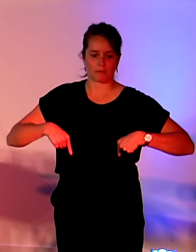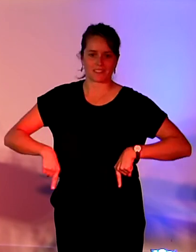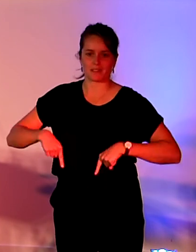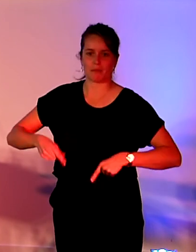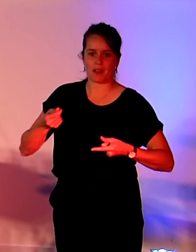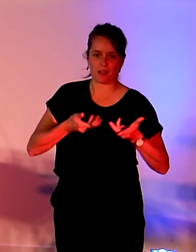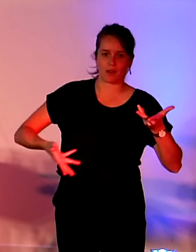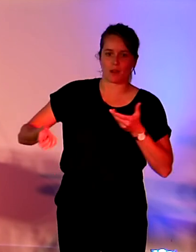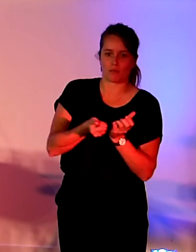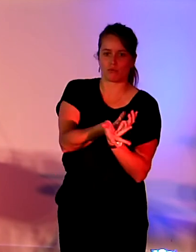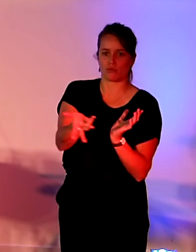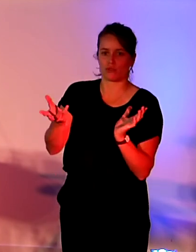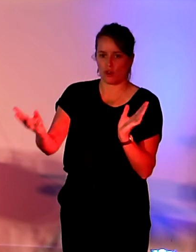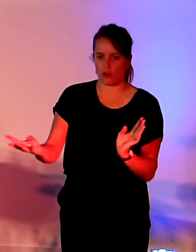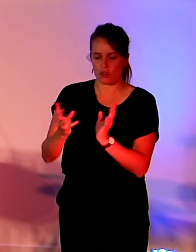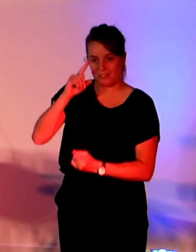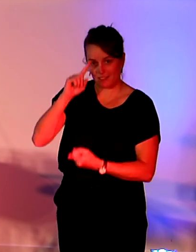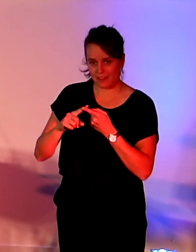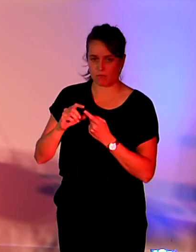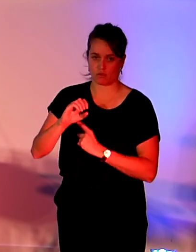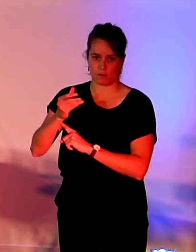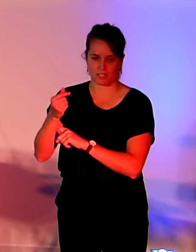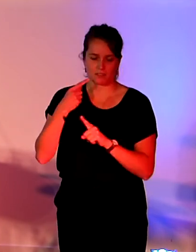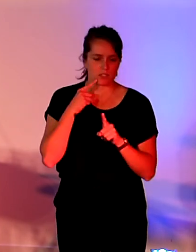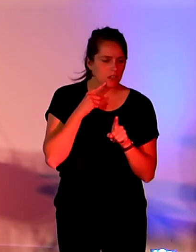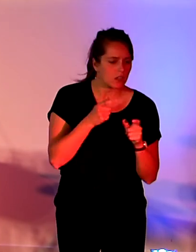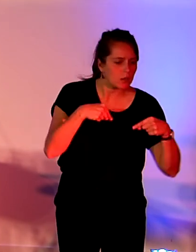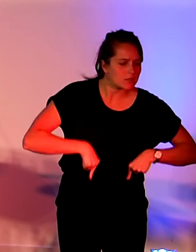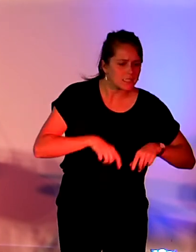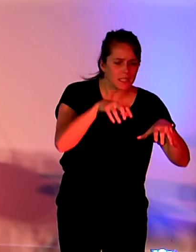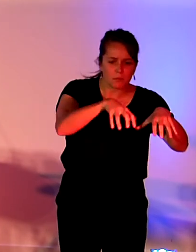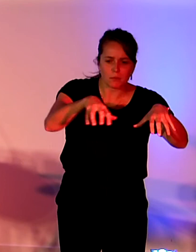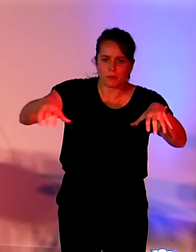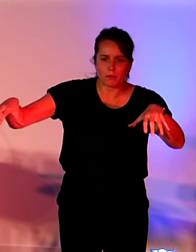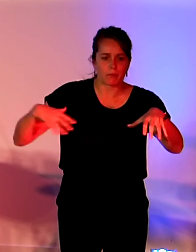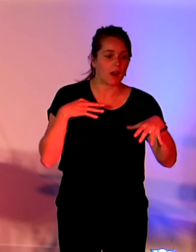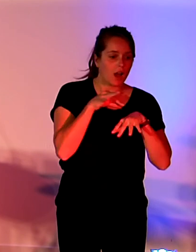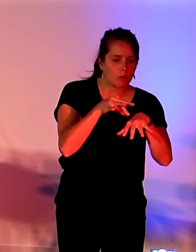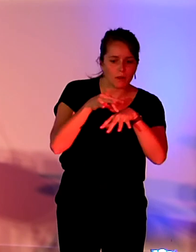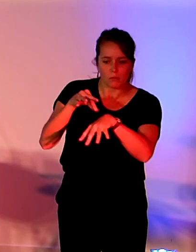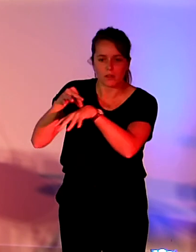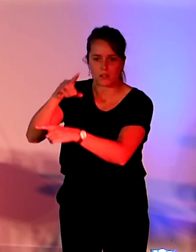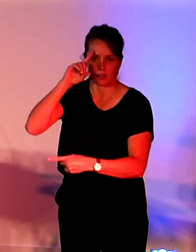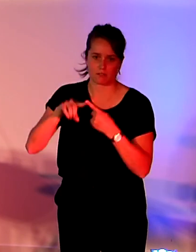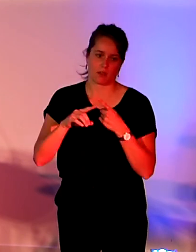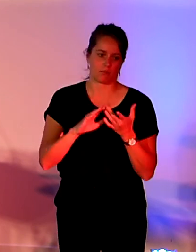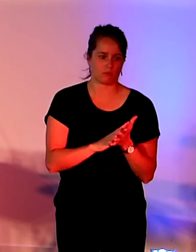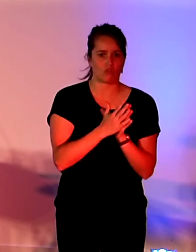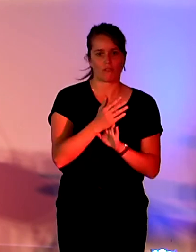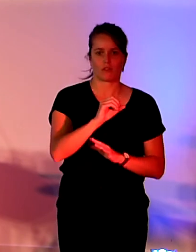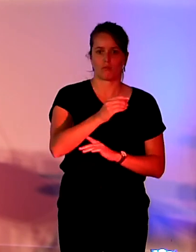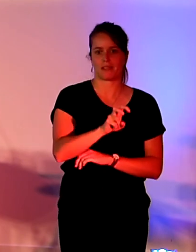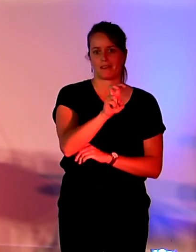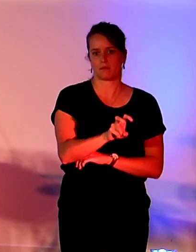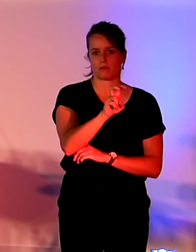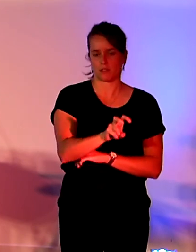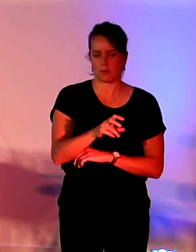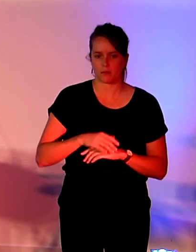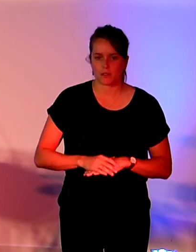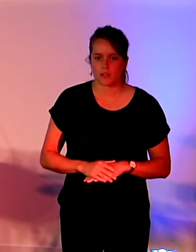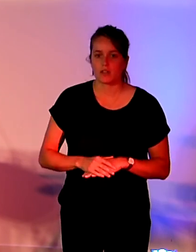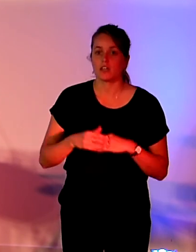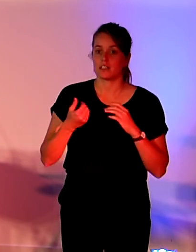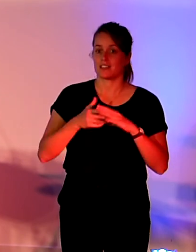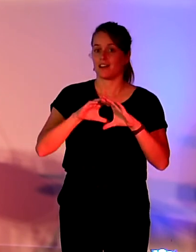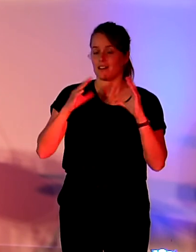accompagne chaque ministère dans l'adoption de pratiques numériques responsables. Et enfin, une campagne nationale de